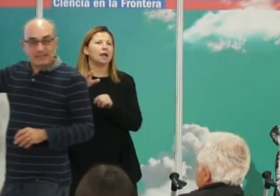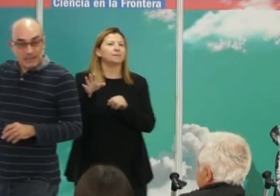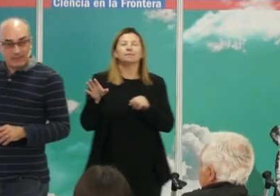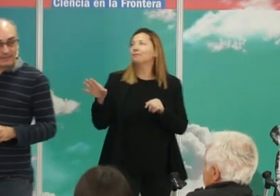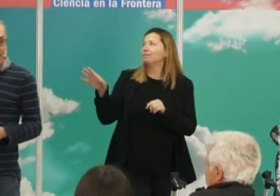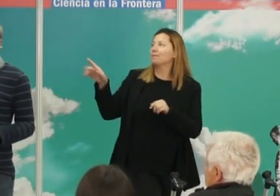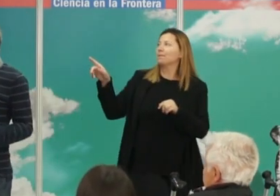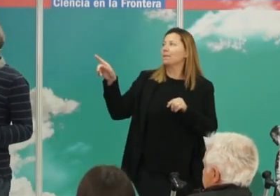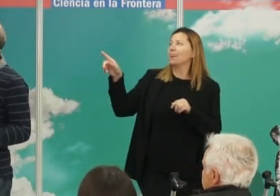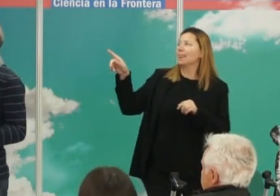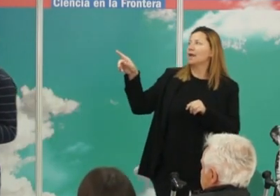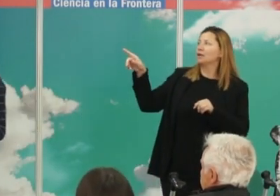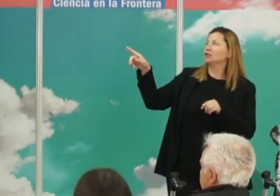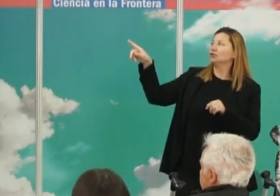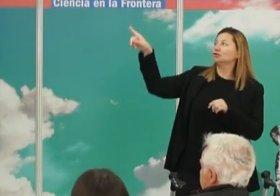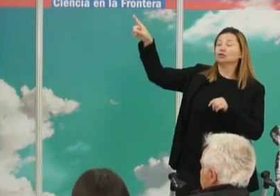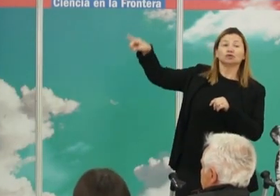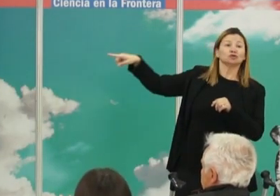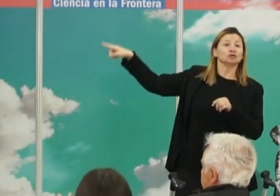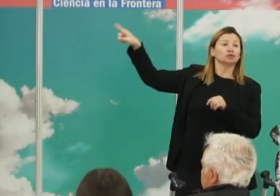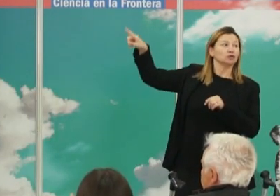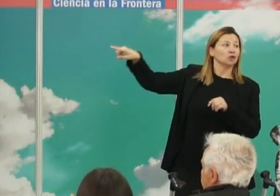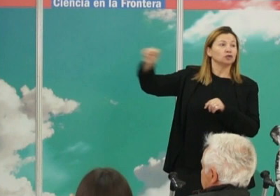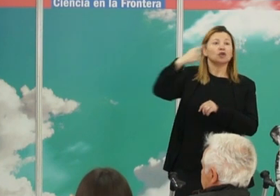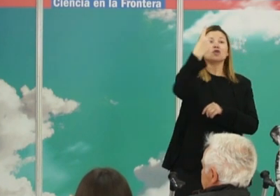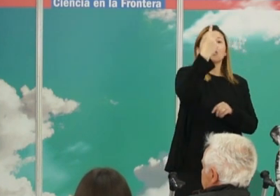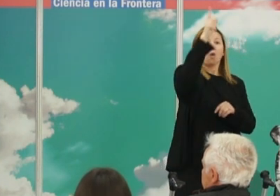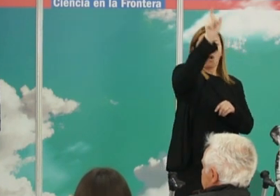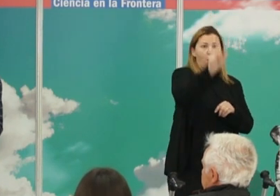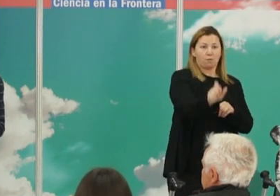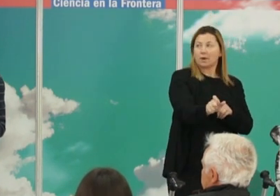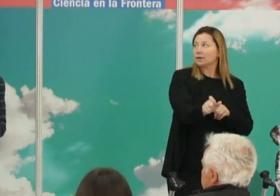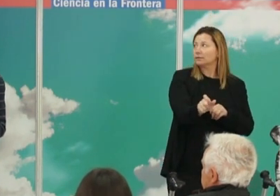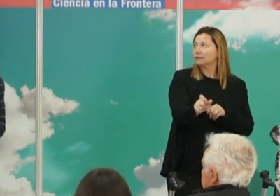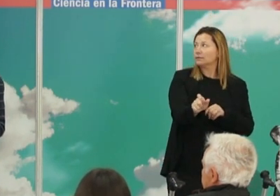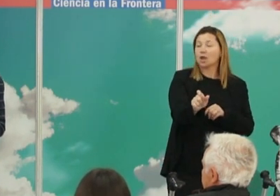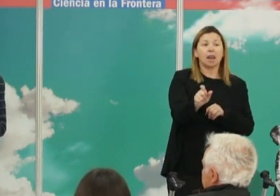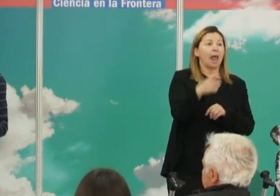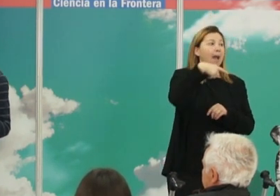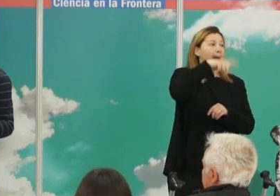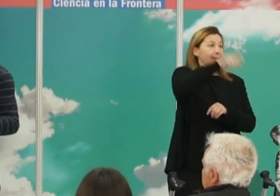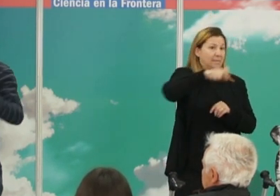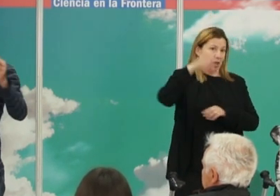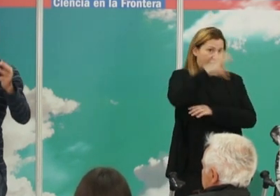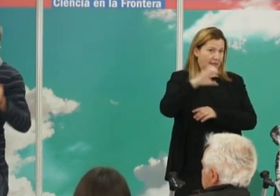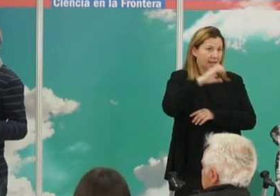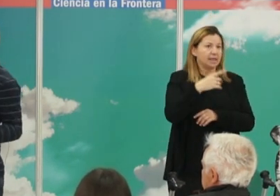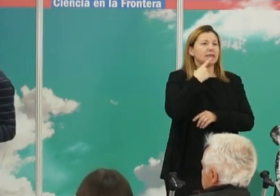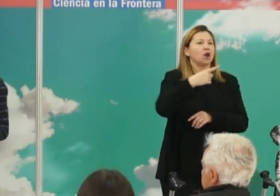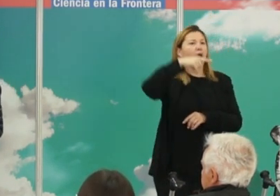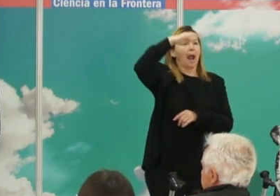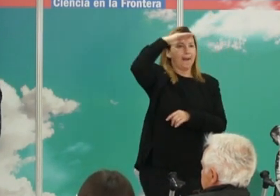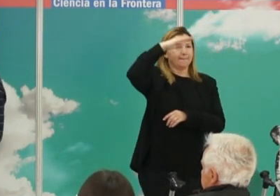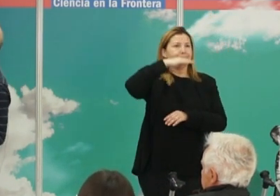esta comunidad neolítica deriva de un solo hombre, al cual los investigadores denominaron el patriarca,